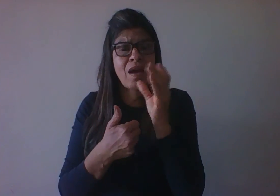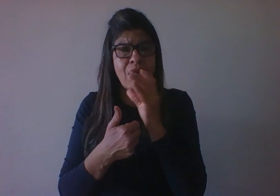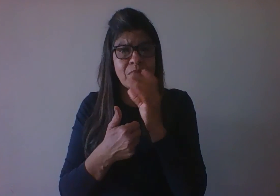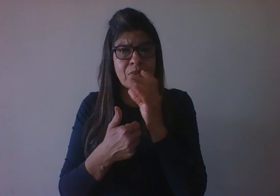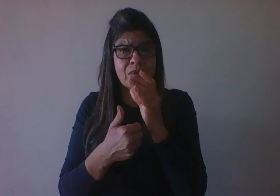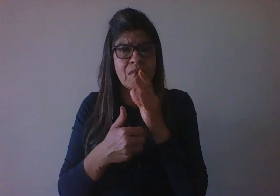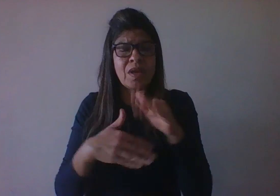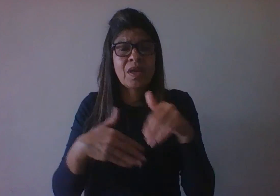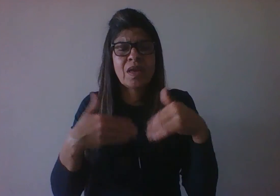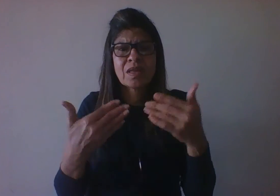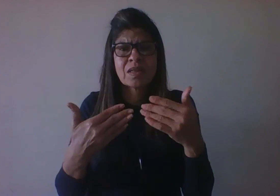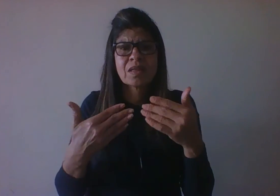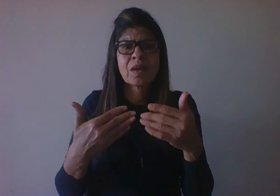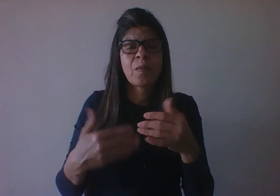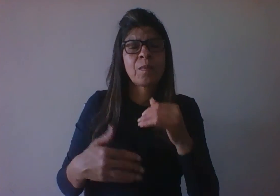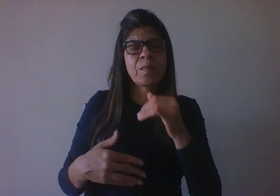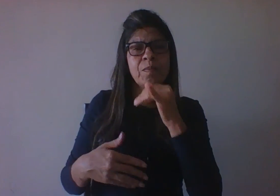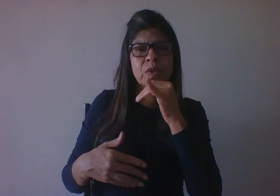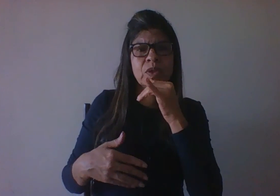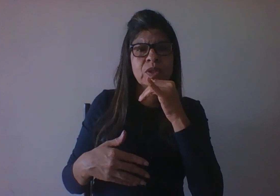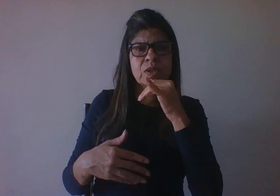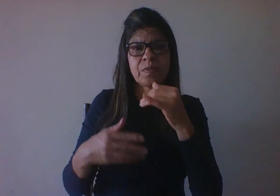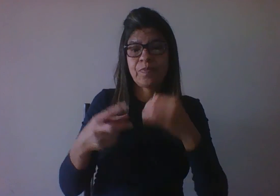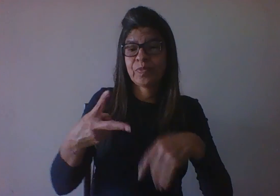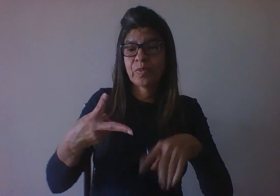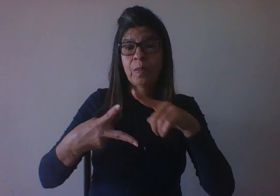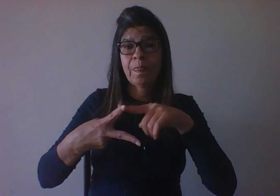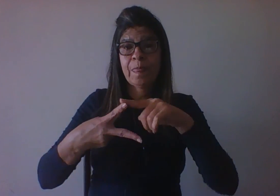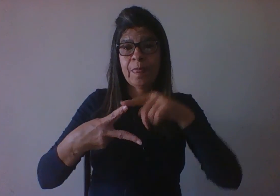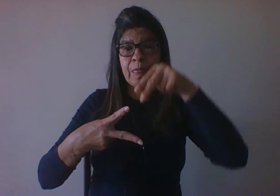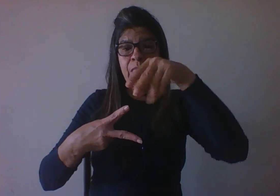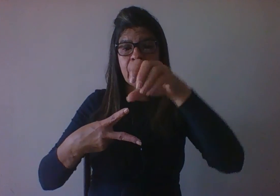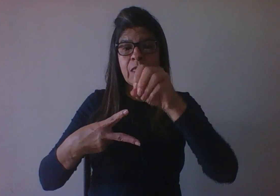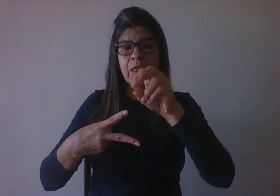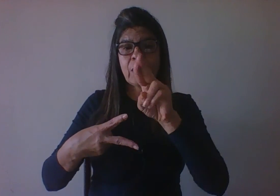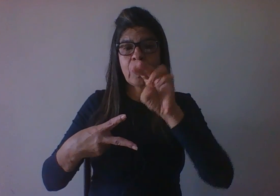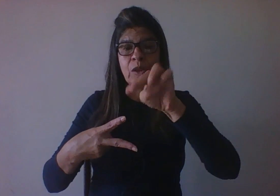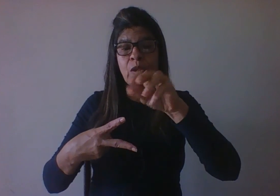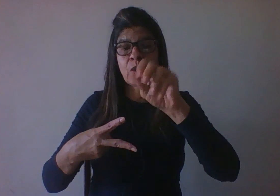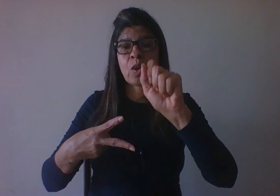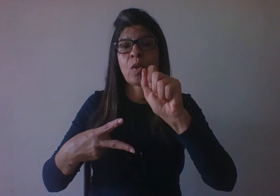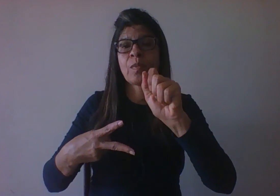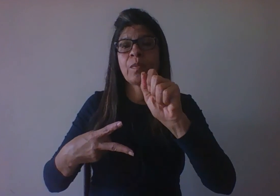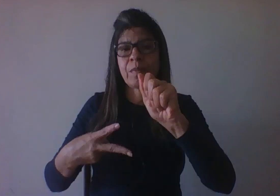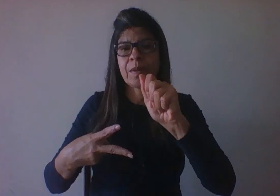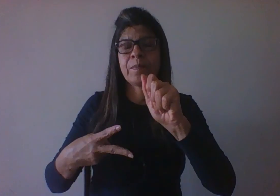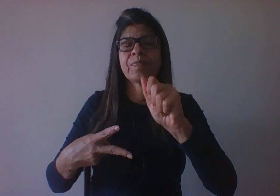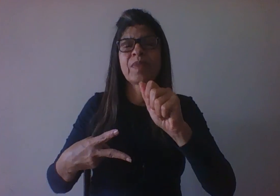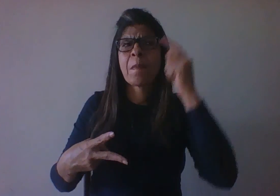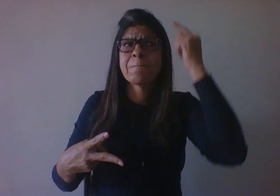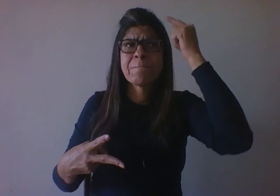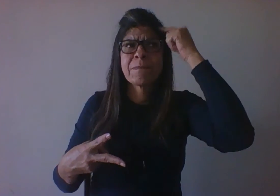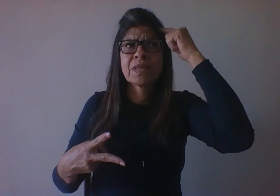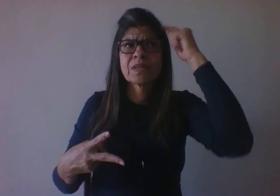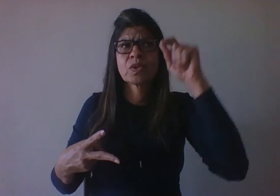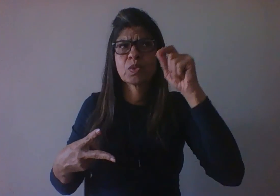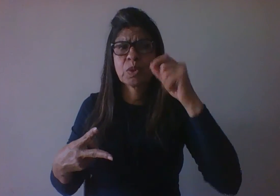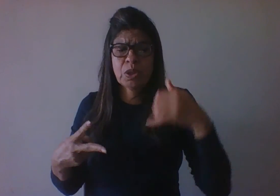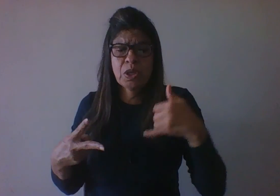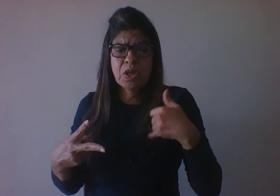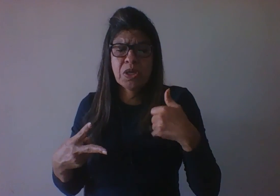é considerado como norma, por exemplo, pensando agora na faixa etária, ou na expectativa de vida, modifica-se